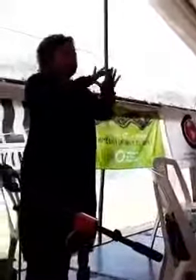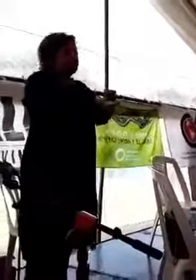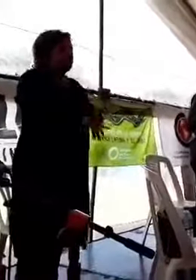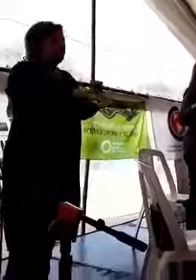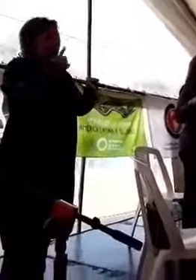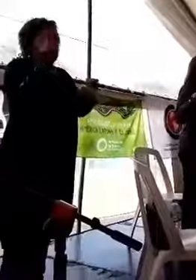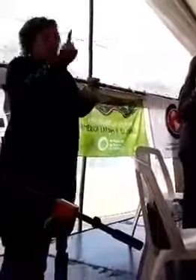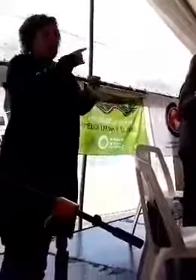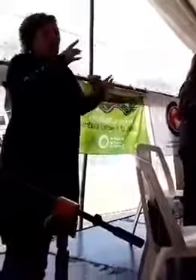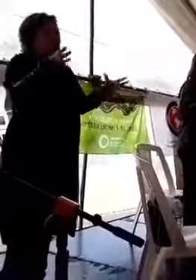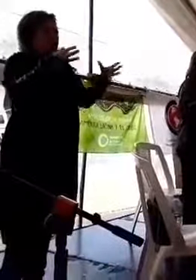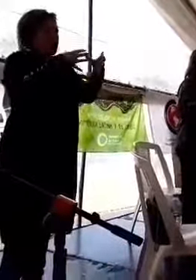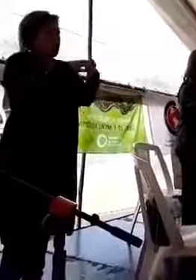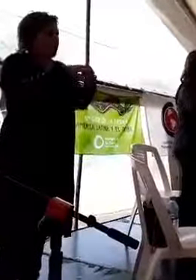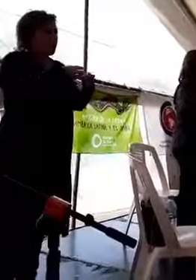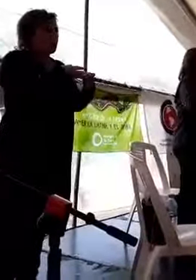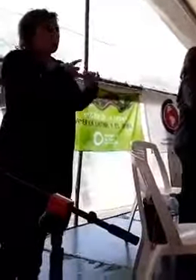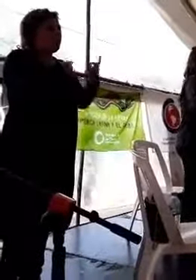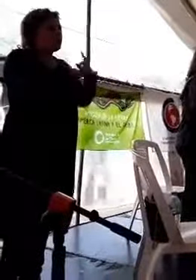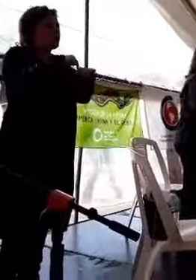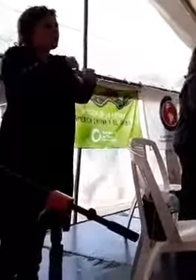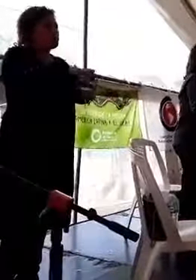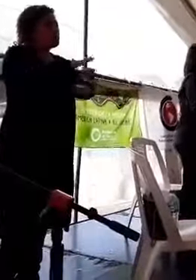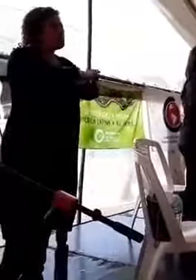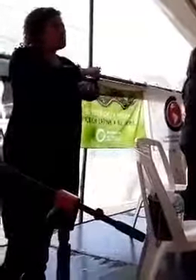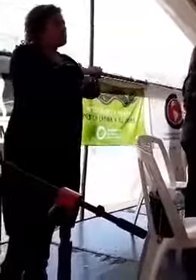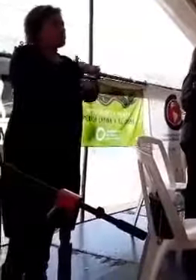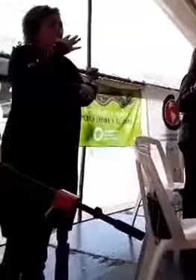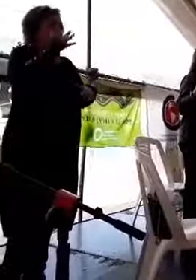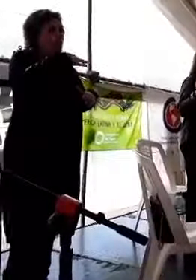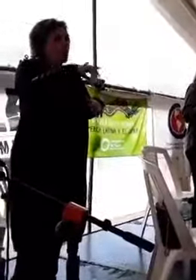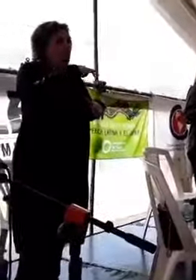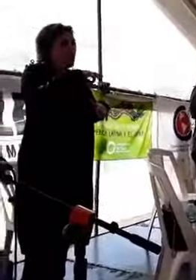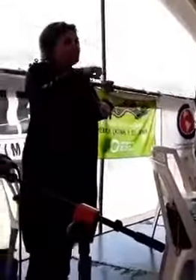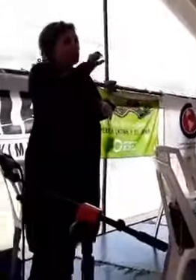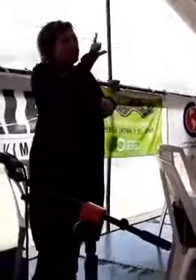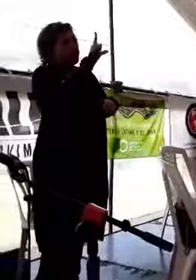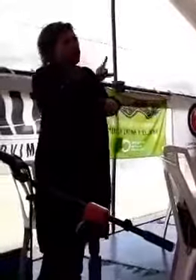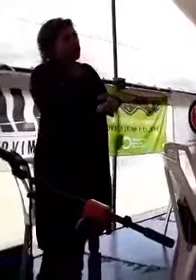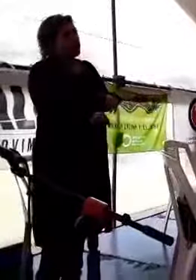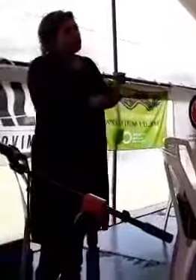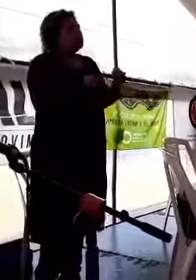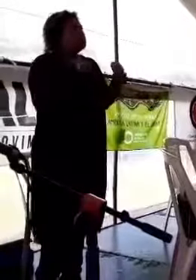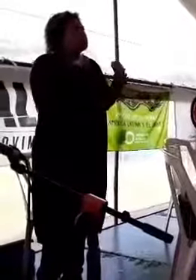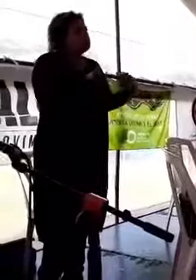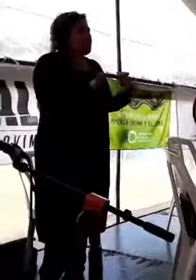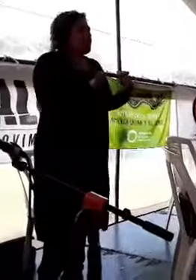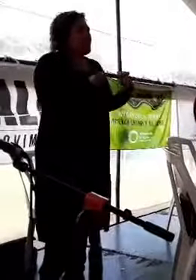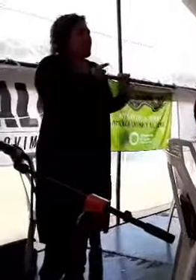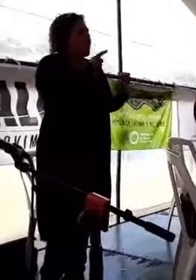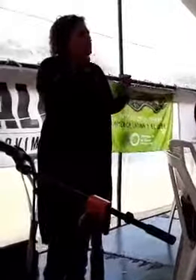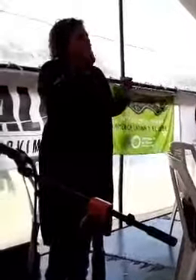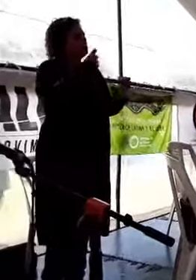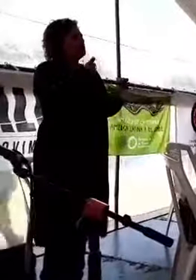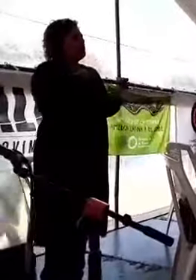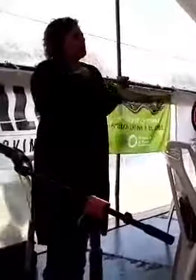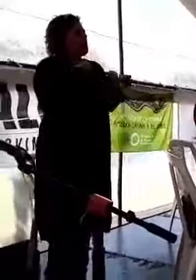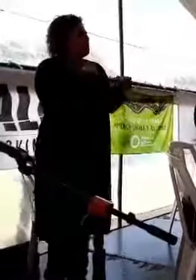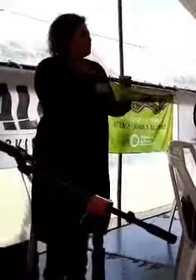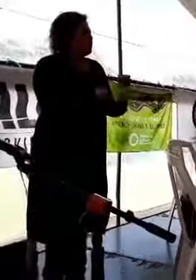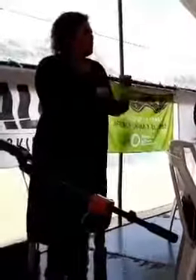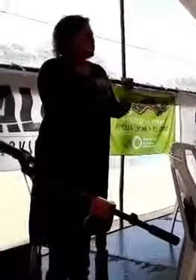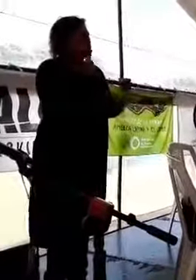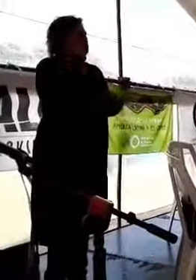grupos. É um momento único em nossa região para consolidarmos, para